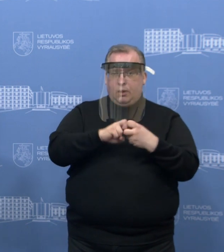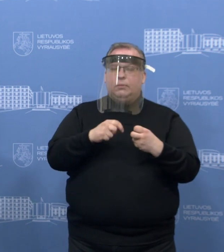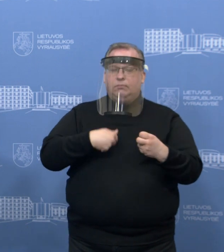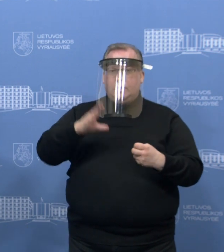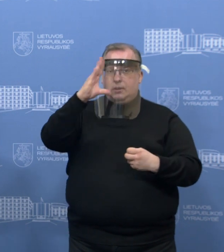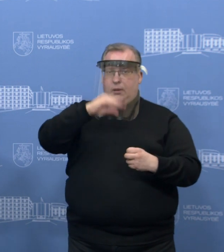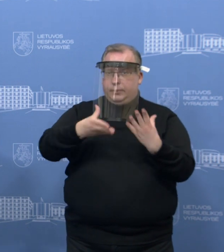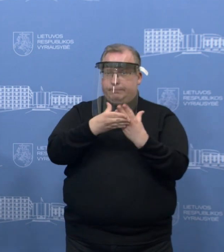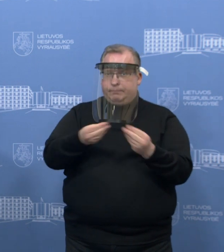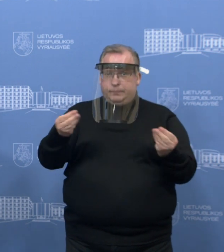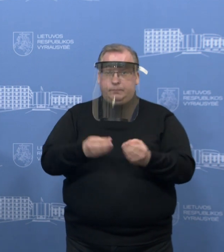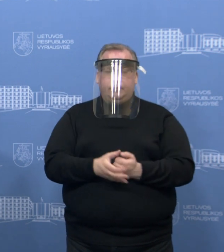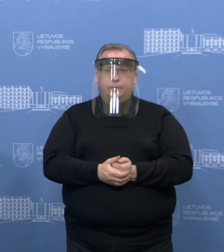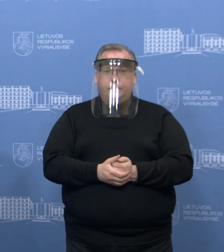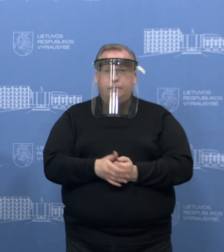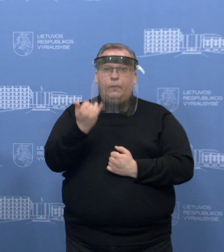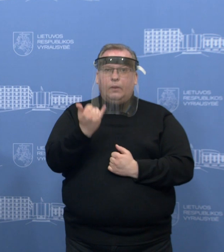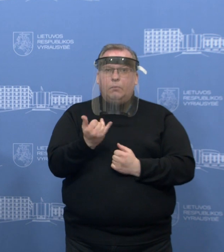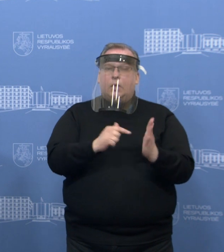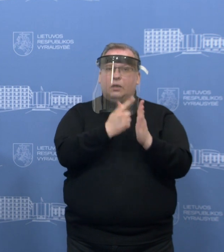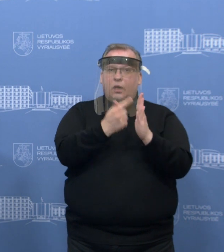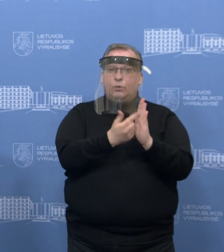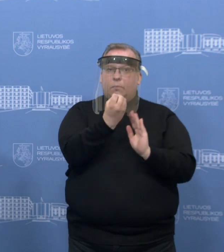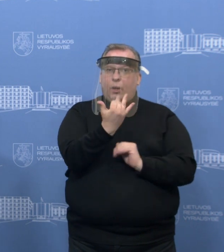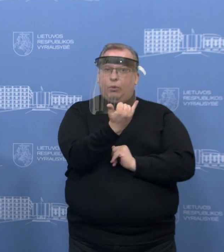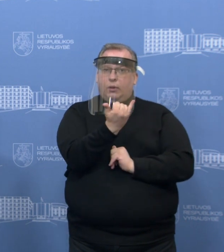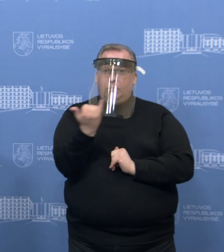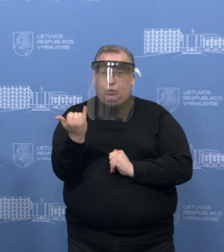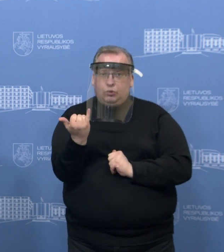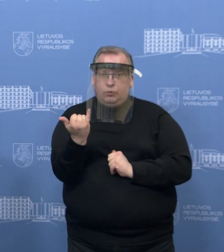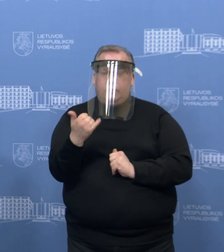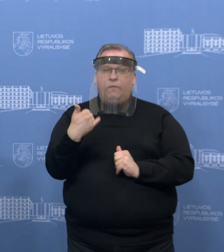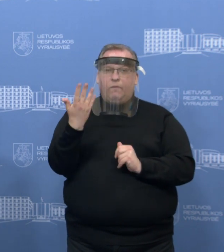išspręsime. Ačiū, dabar klausia 15 minučių, ruošiasi Reuters.